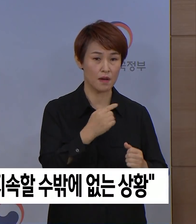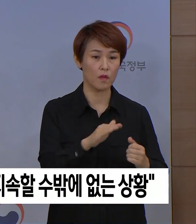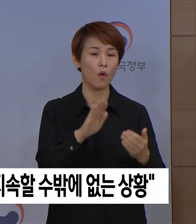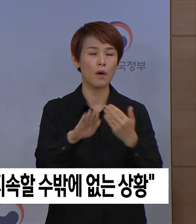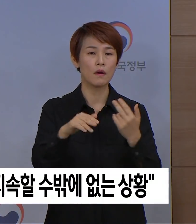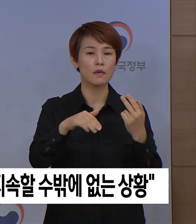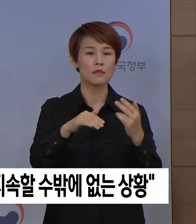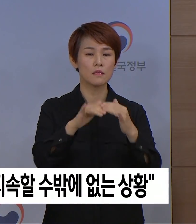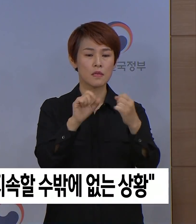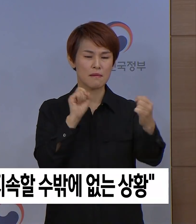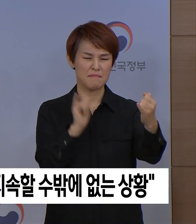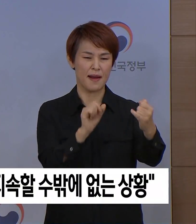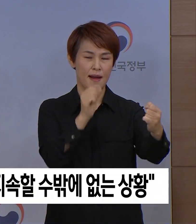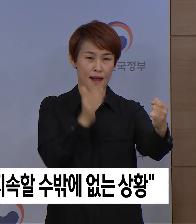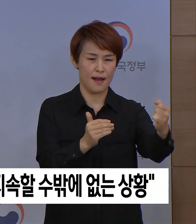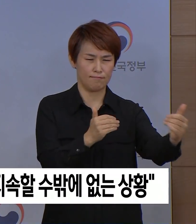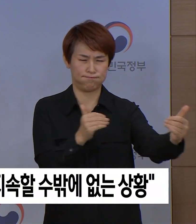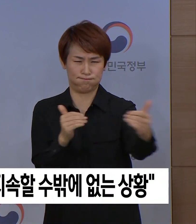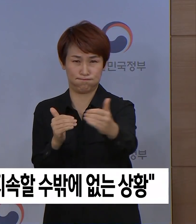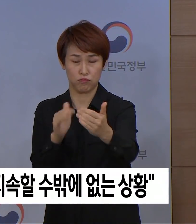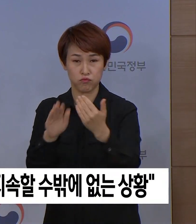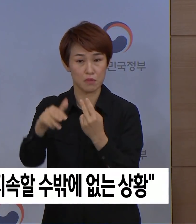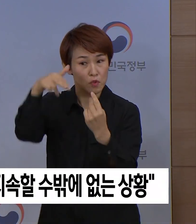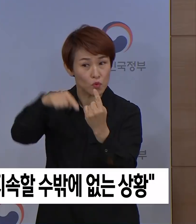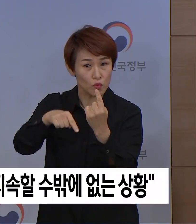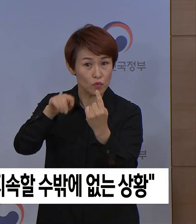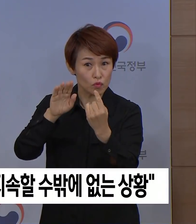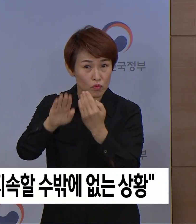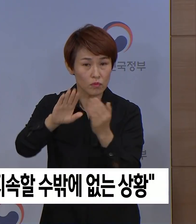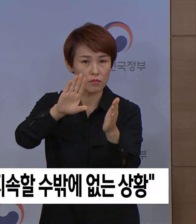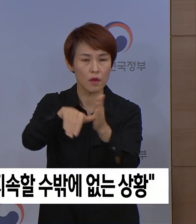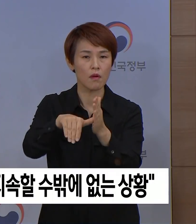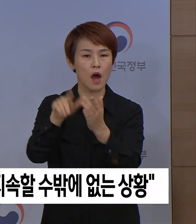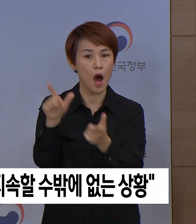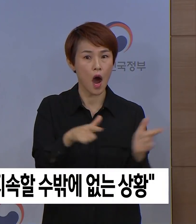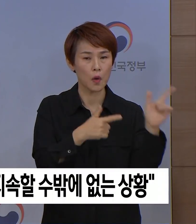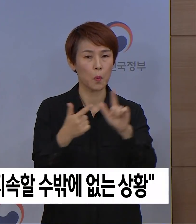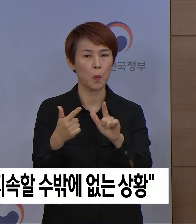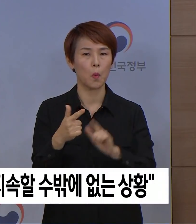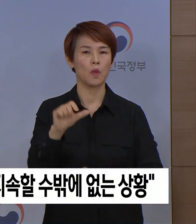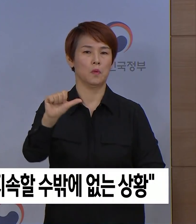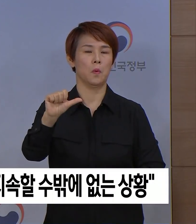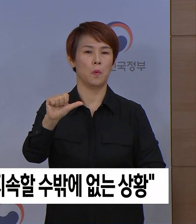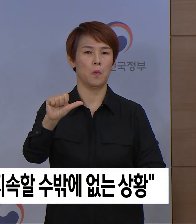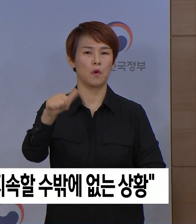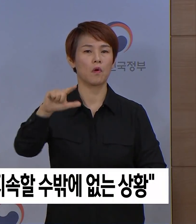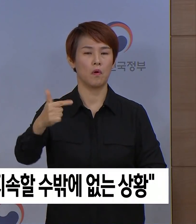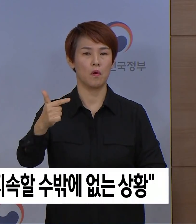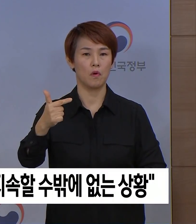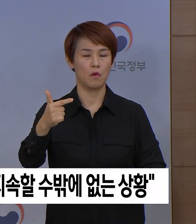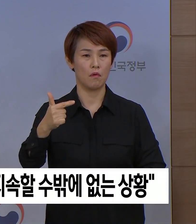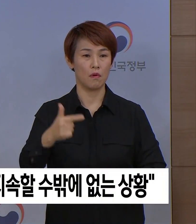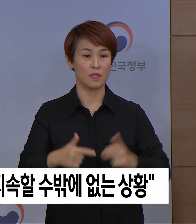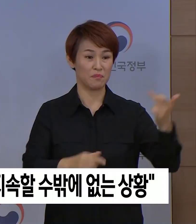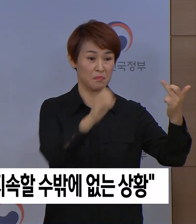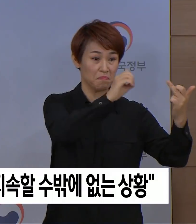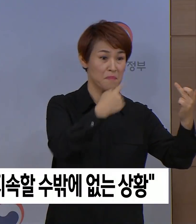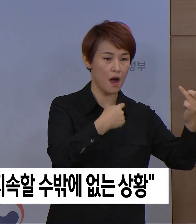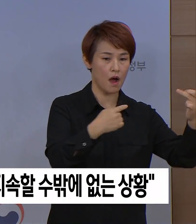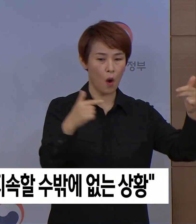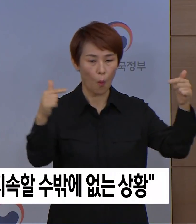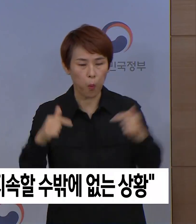갱과된 지난주에는 하루 평균 5건 그 비율도 5%로 크게 감소했습니다.